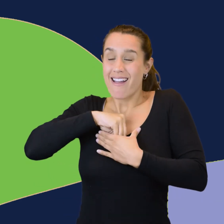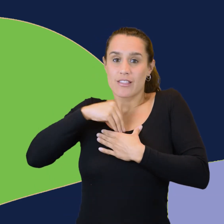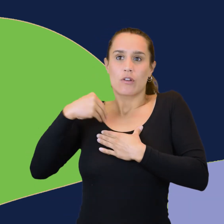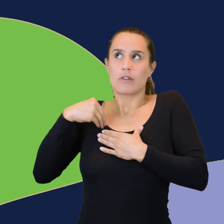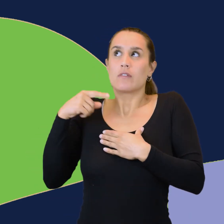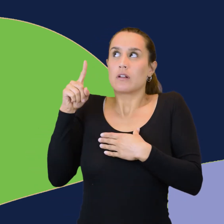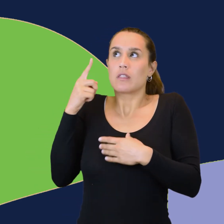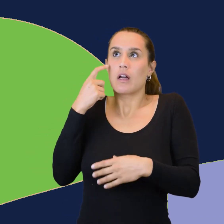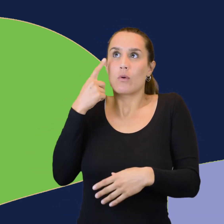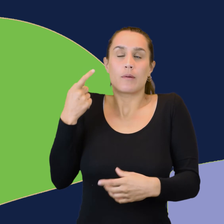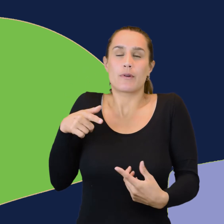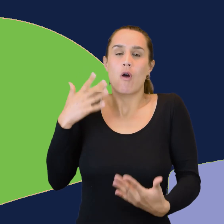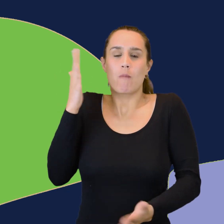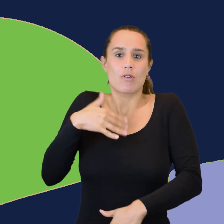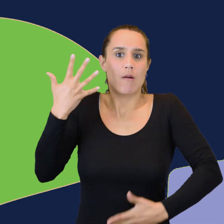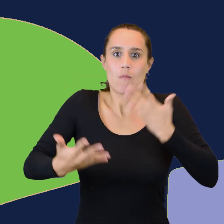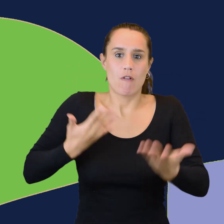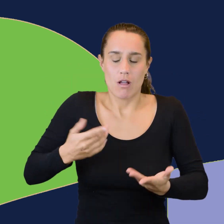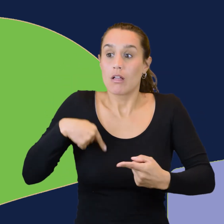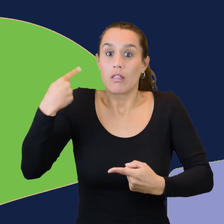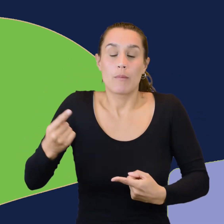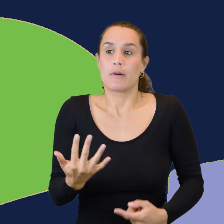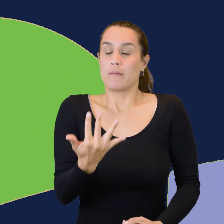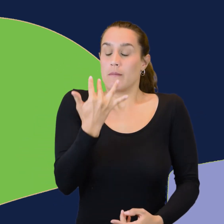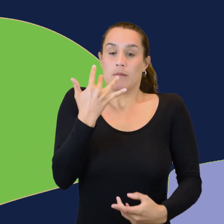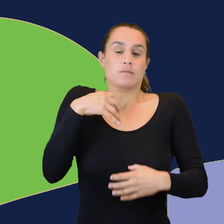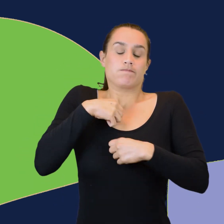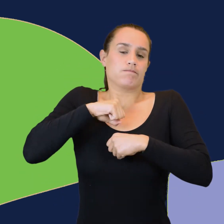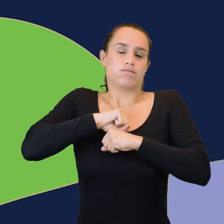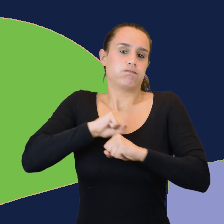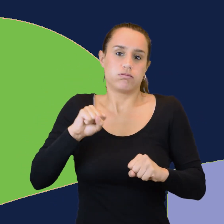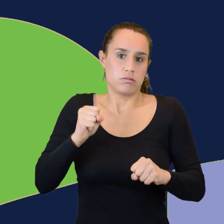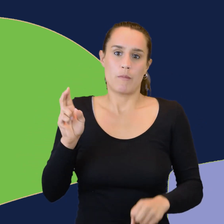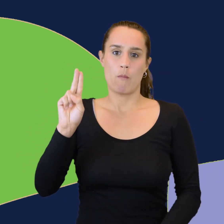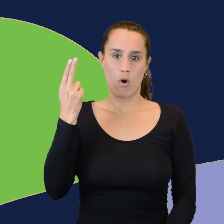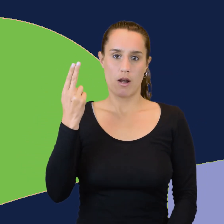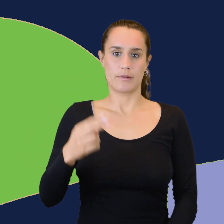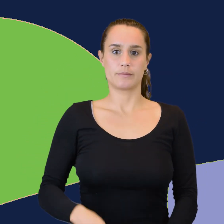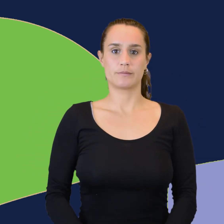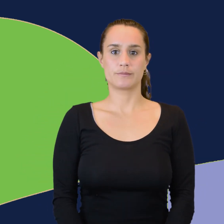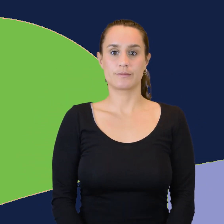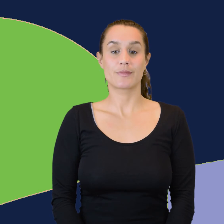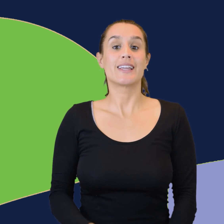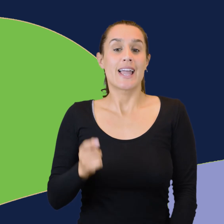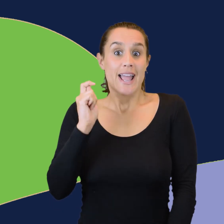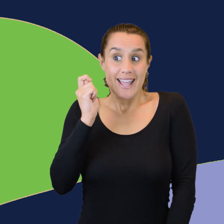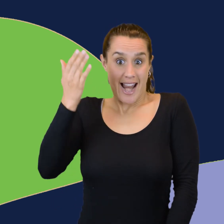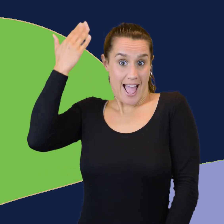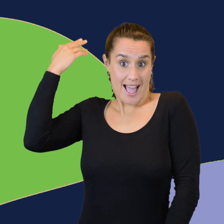está sucediendo, hasta que el sistema respiratorio se detiene y llega a la muerte. El caso más conocido de muerte por cicuta